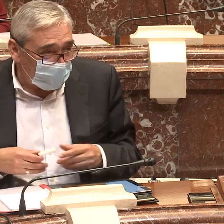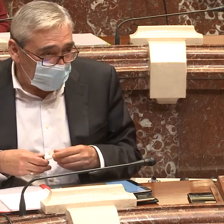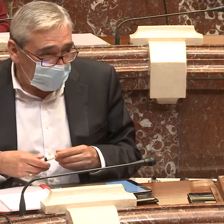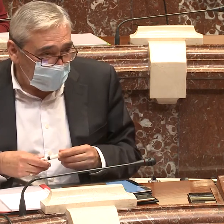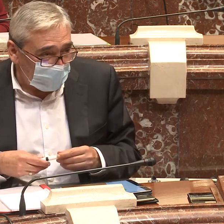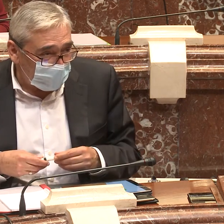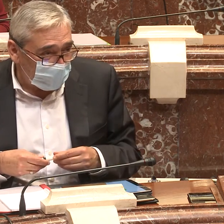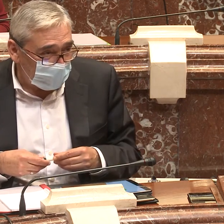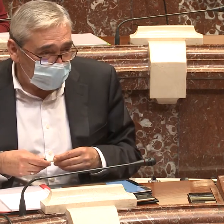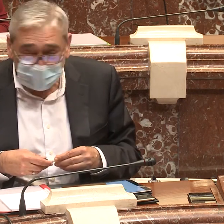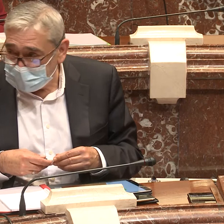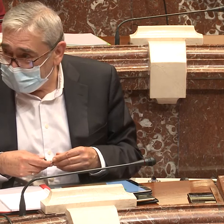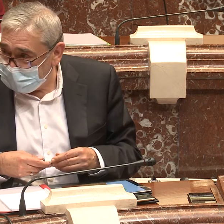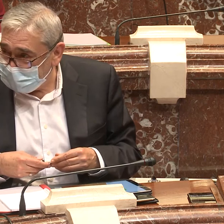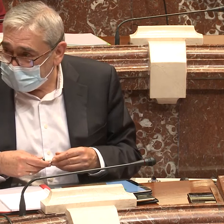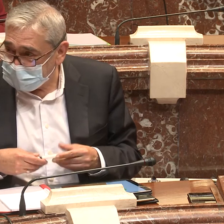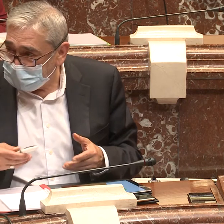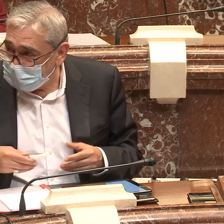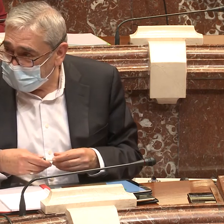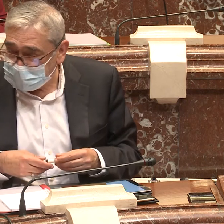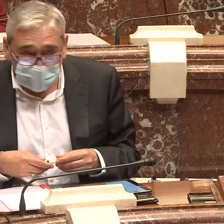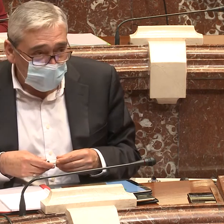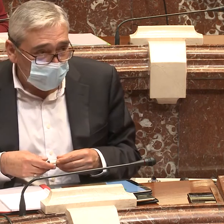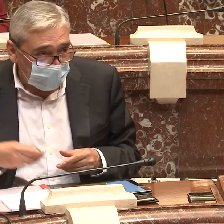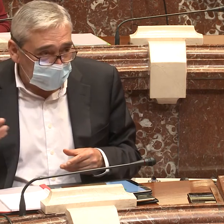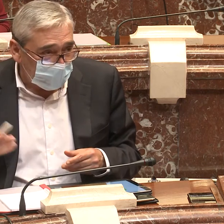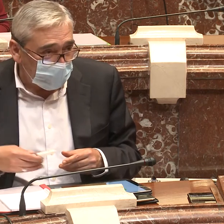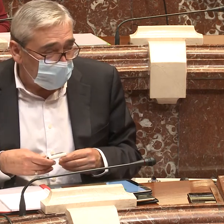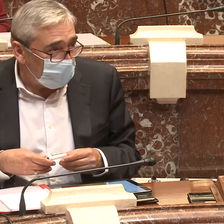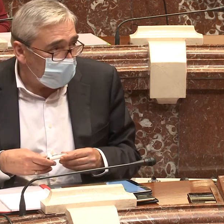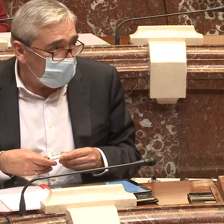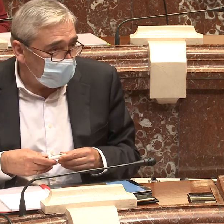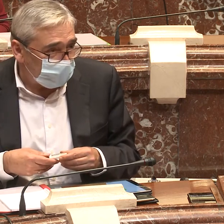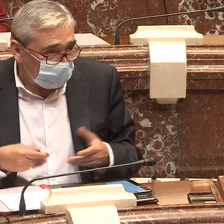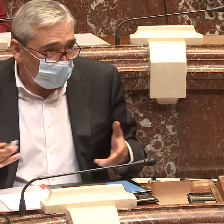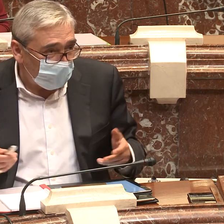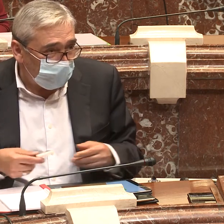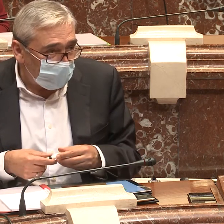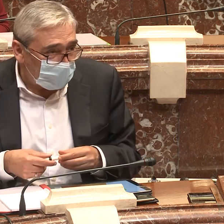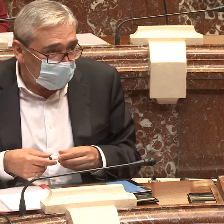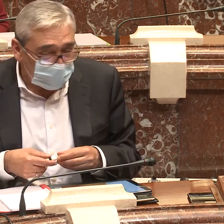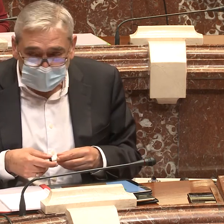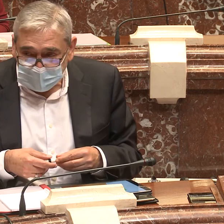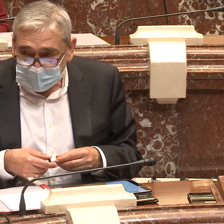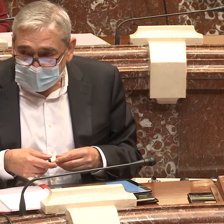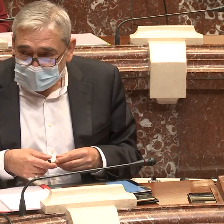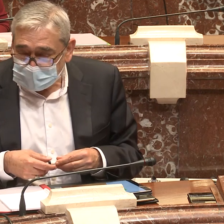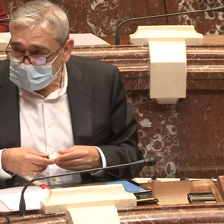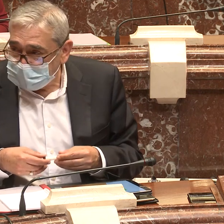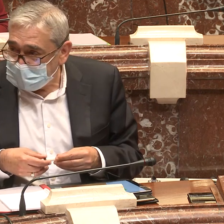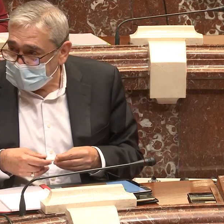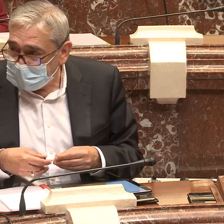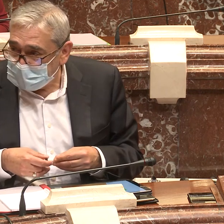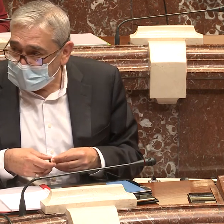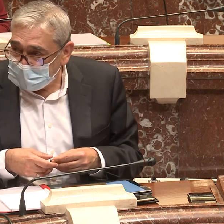sensibilidad que hay en la actual Asamblea Regional por parte de los grupos políticos, pues